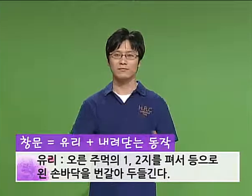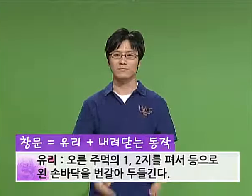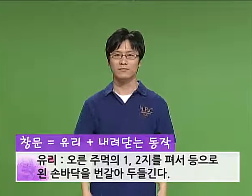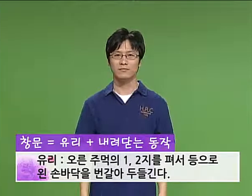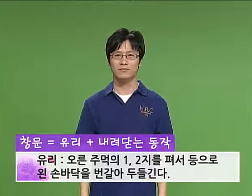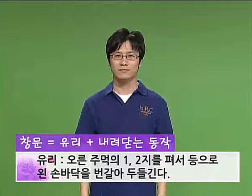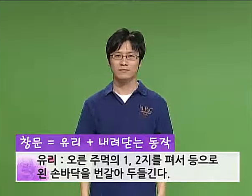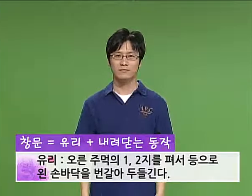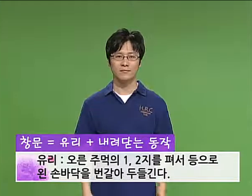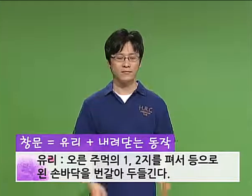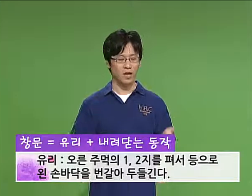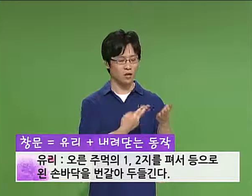유리.